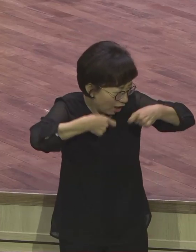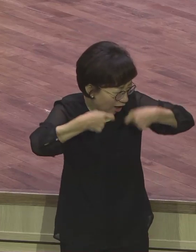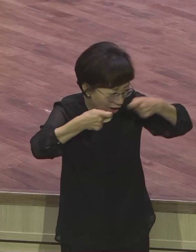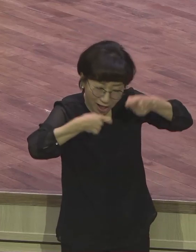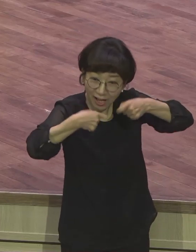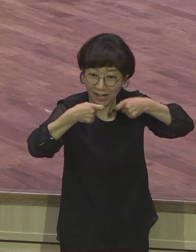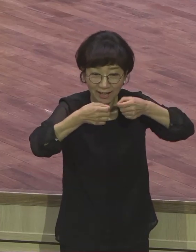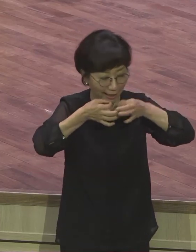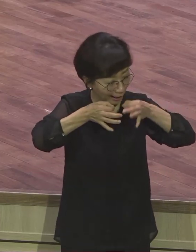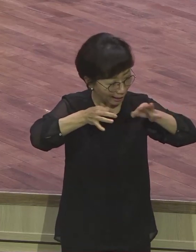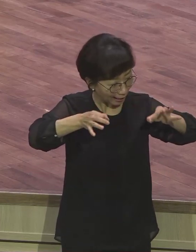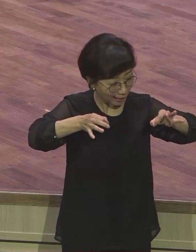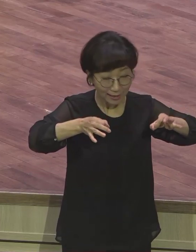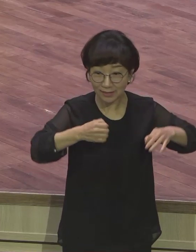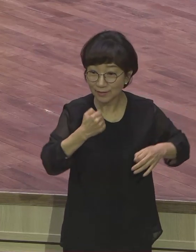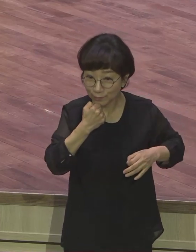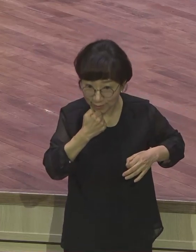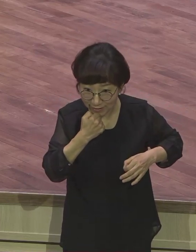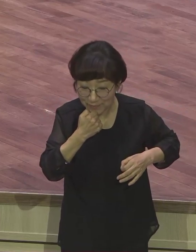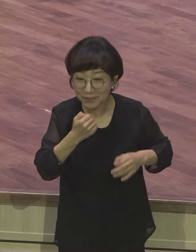그런데 재미있는 것은 우리의 삶이 말이에요.